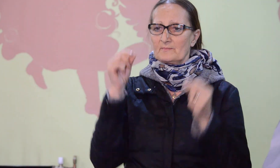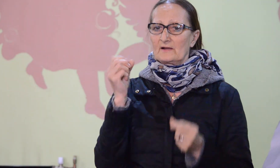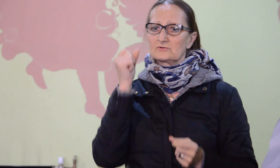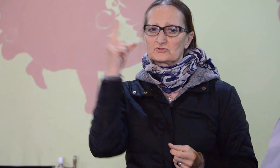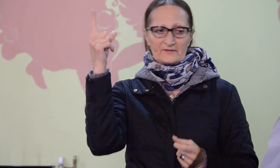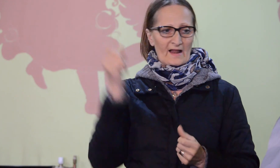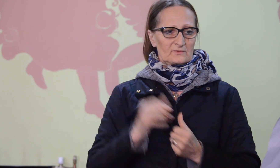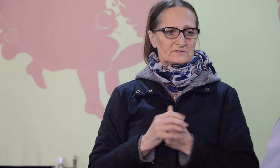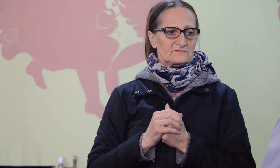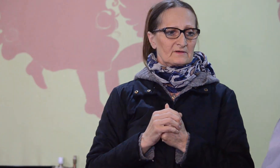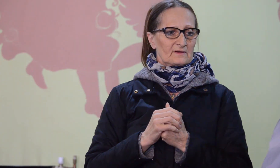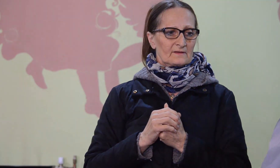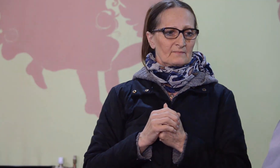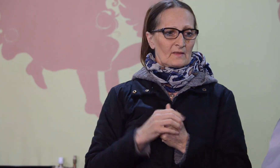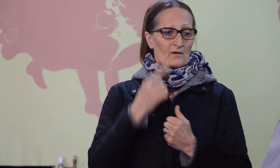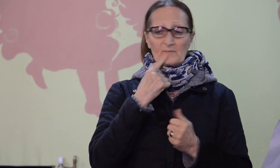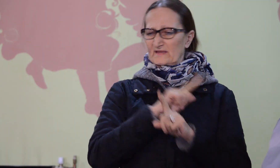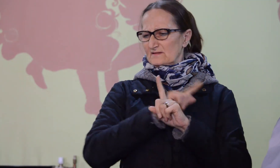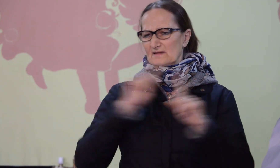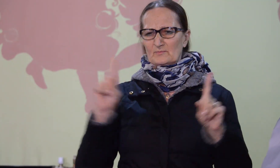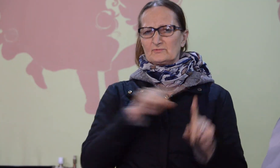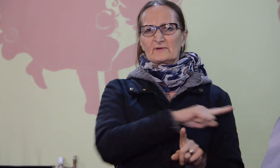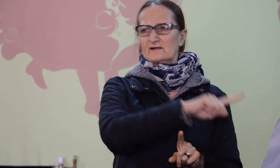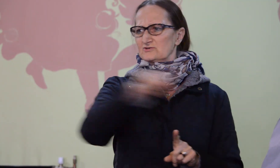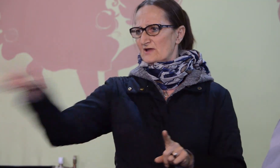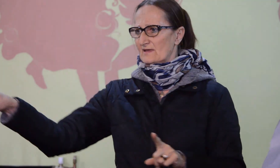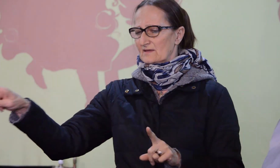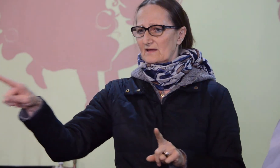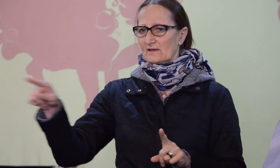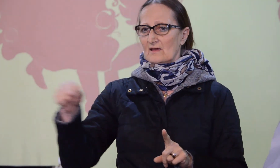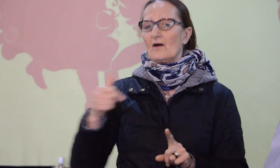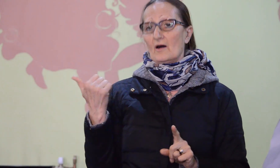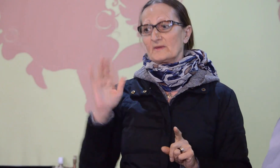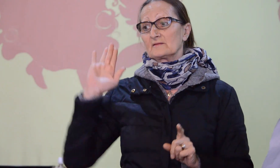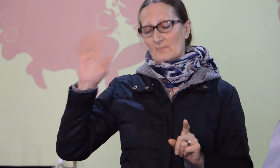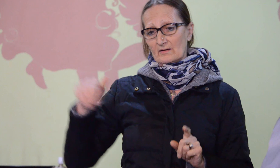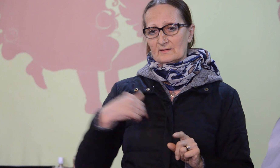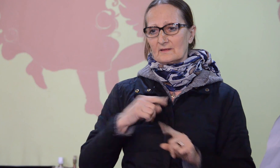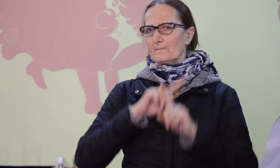Amit nem mondhatok el senkinek, amit majd elmondok mindenkinek.